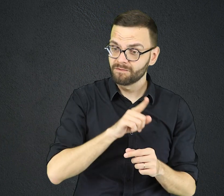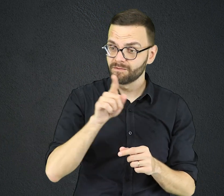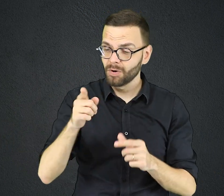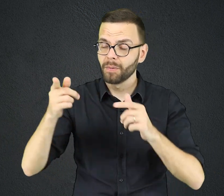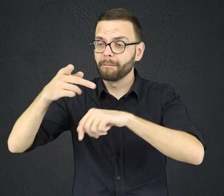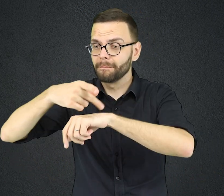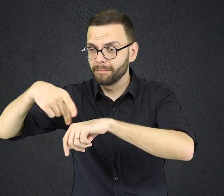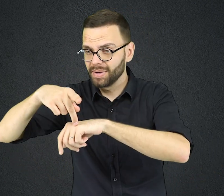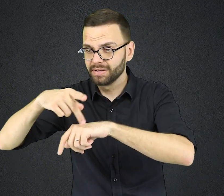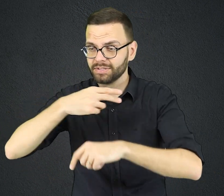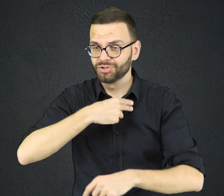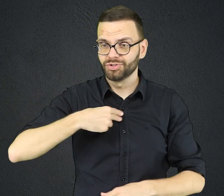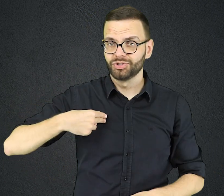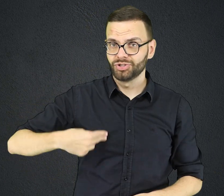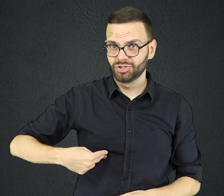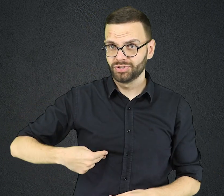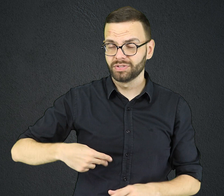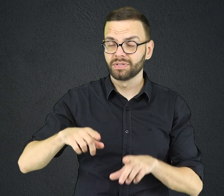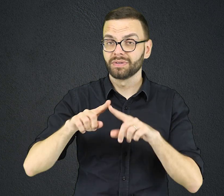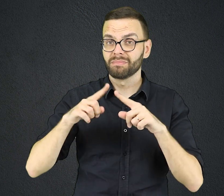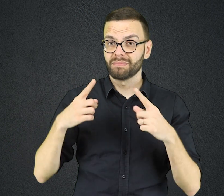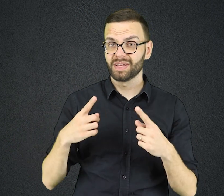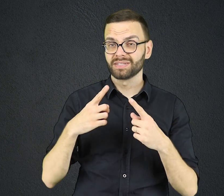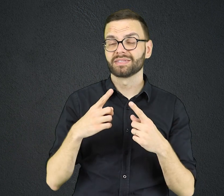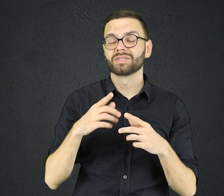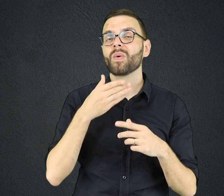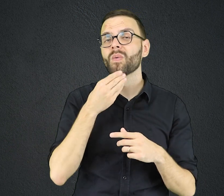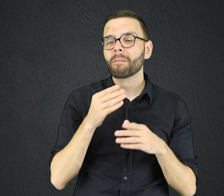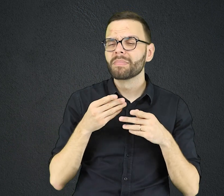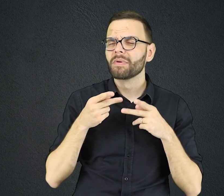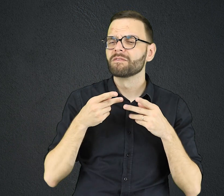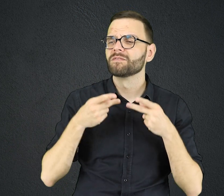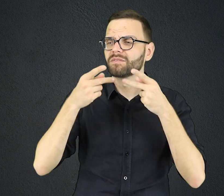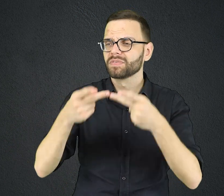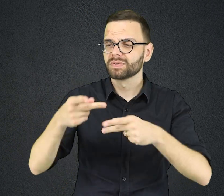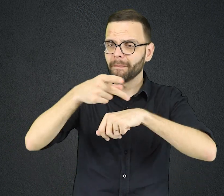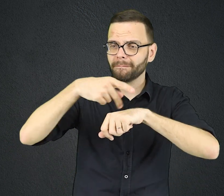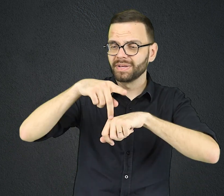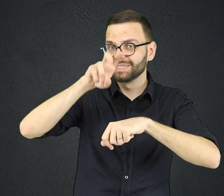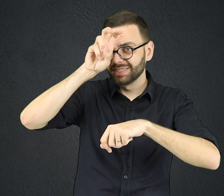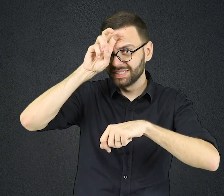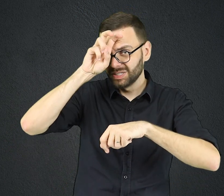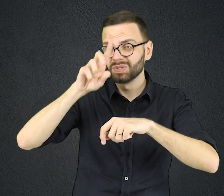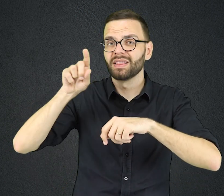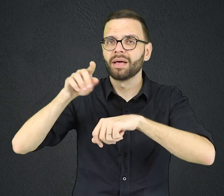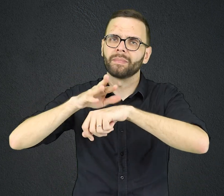Borden contraiu meningite no Egito e morreu em menos de um mês, aos 25 anos.